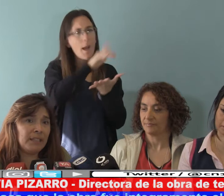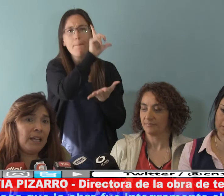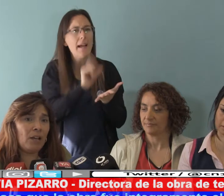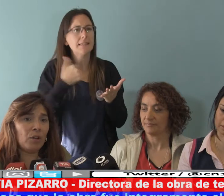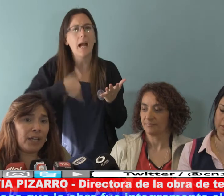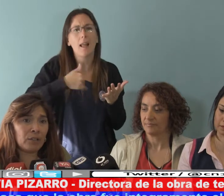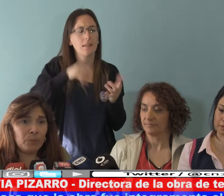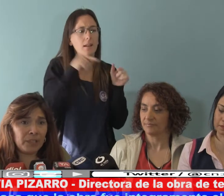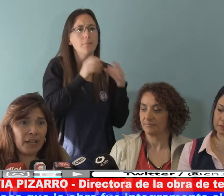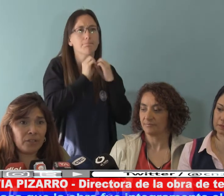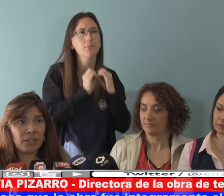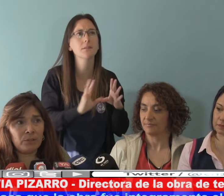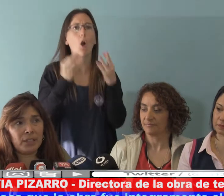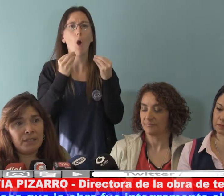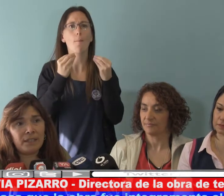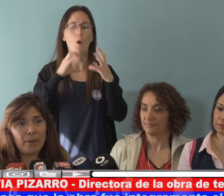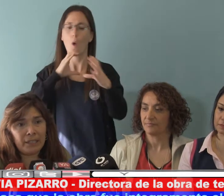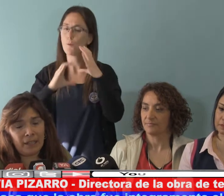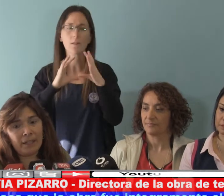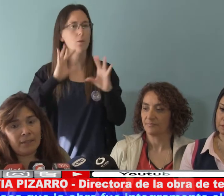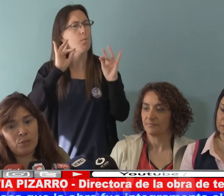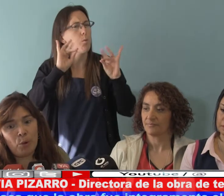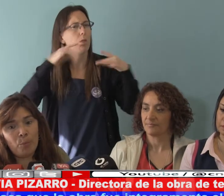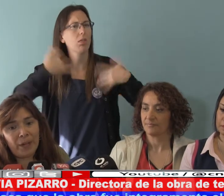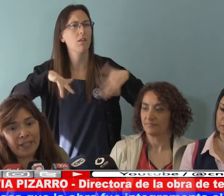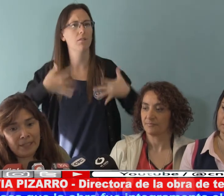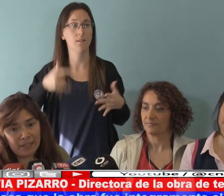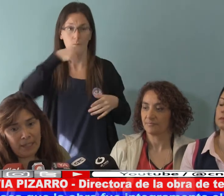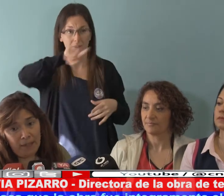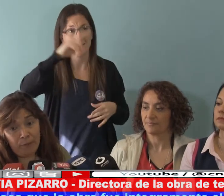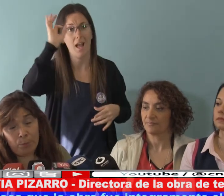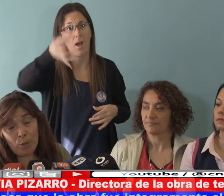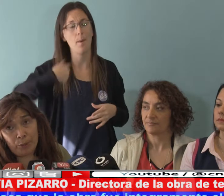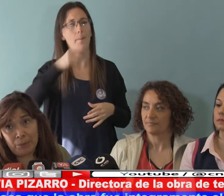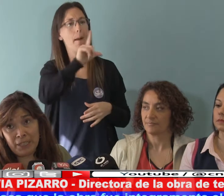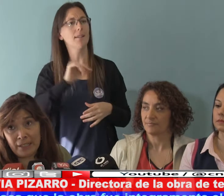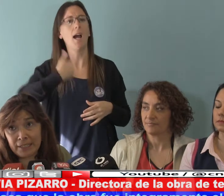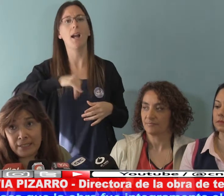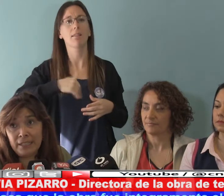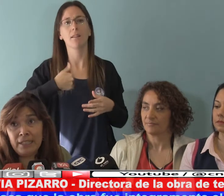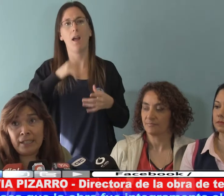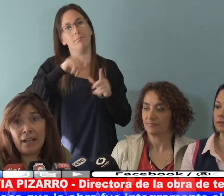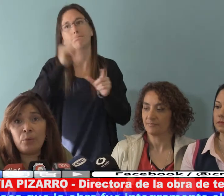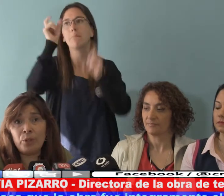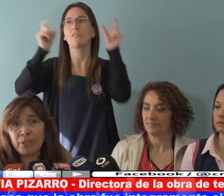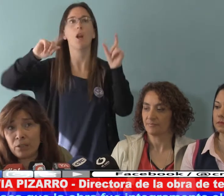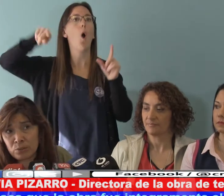lograr comunicarnos, ya que ustedes saben que somos un país formado por inmigrantes, que cada uno venía con su